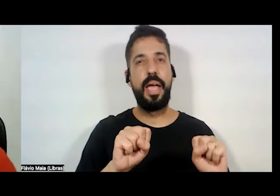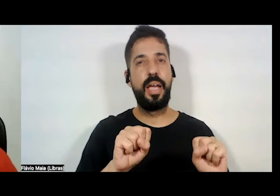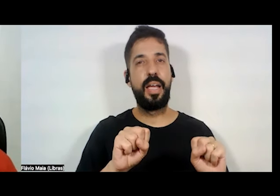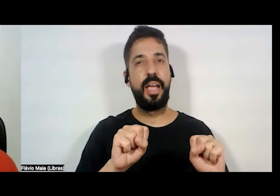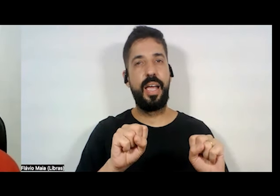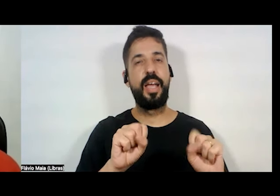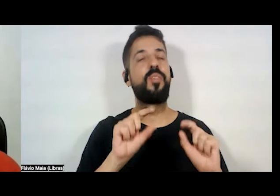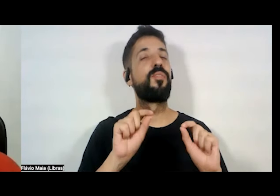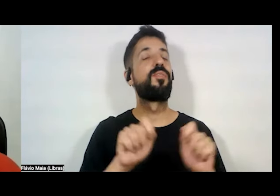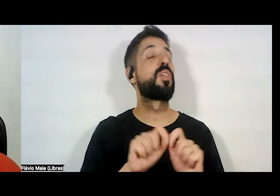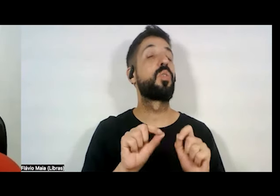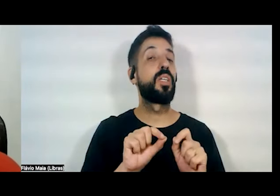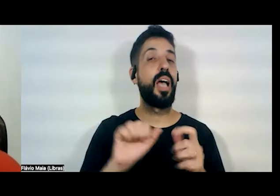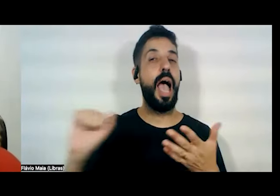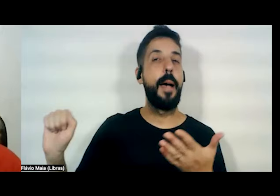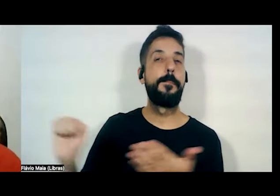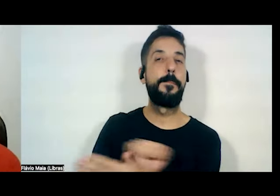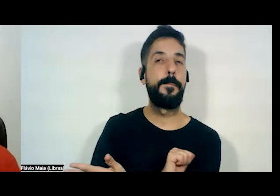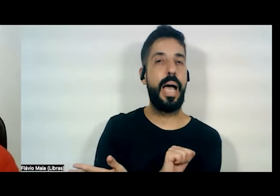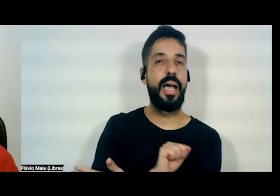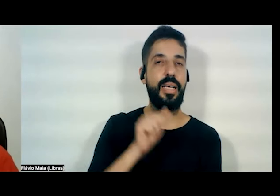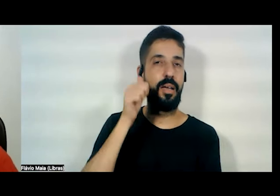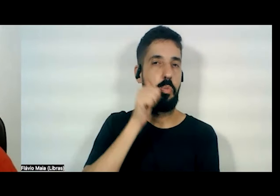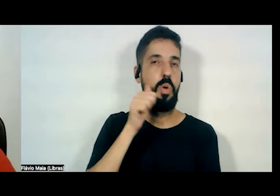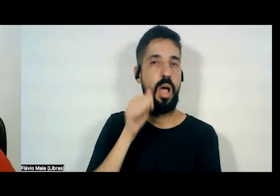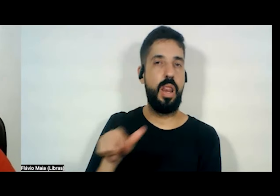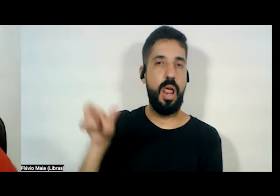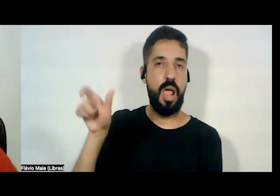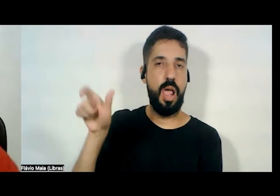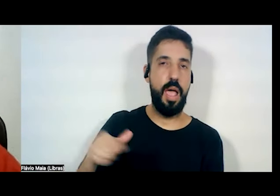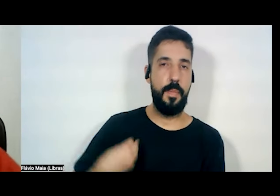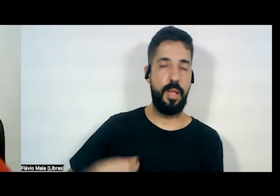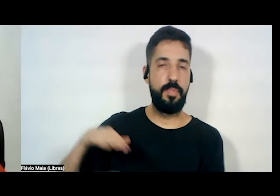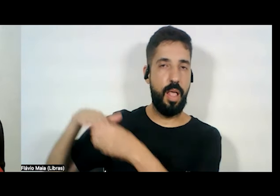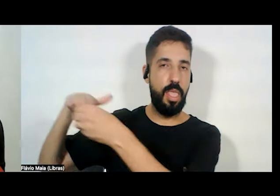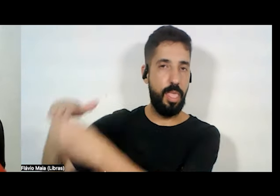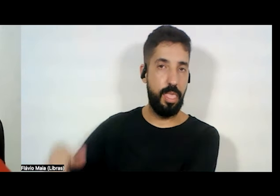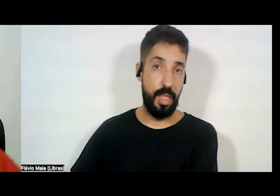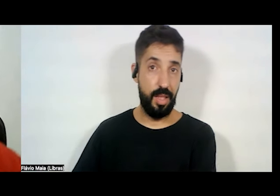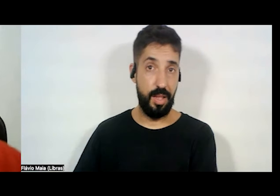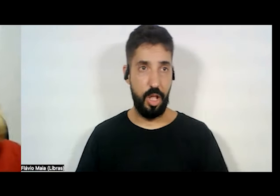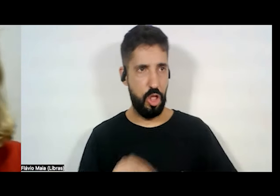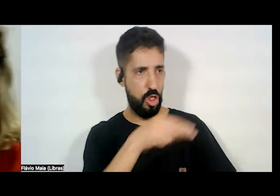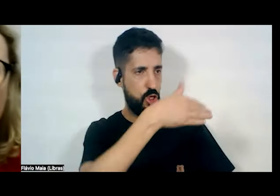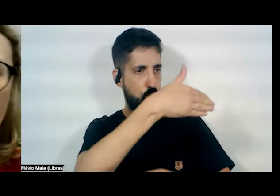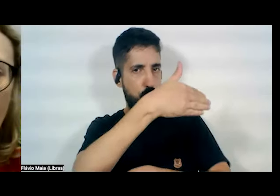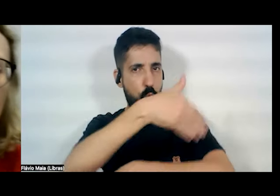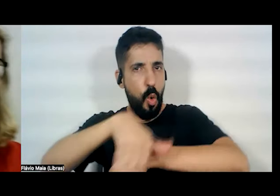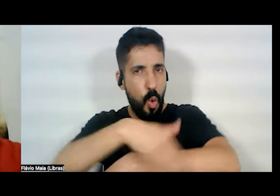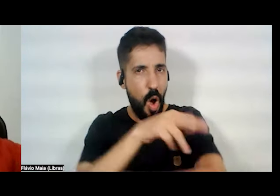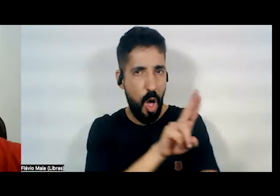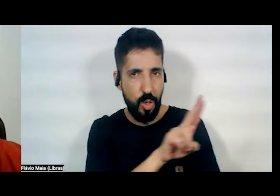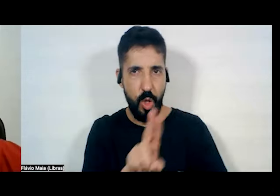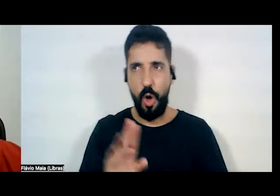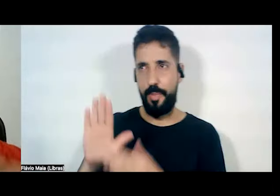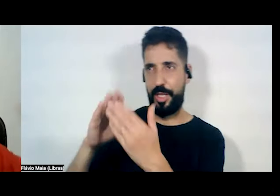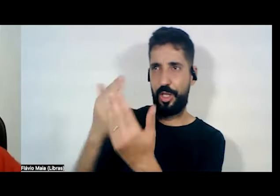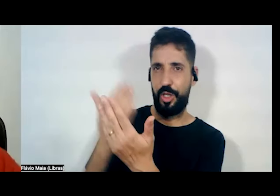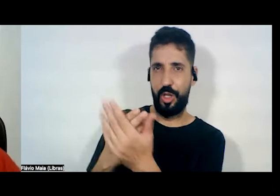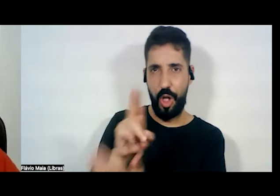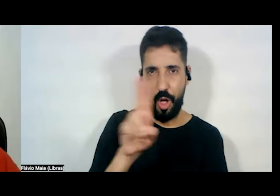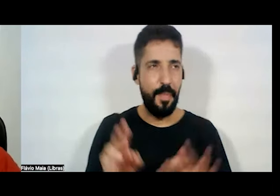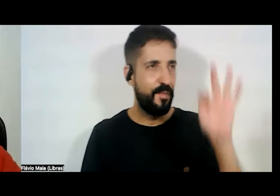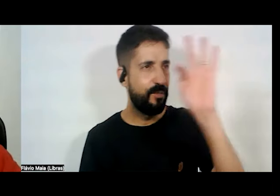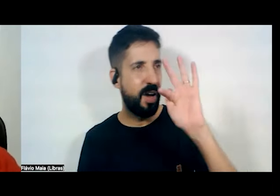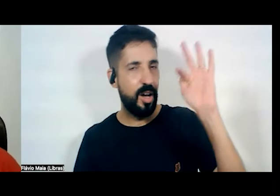a nossa participação. Os heróis, em geral, dos nomes de ruas, dos nomes de escola, de universidade, ou disso,